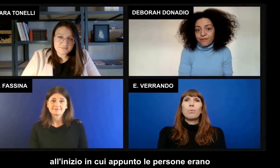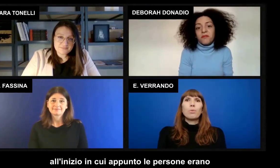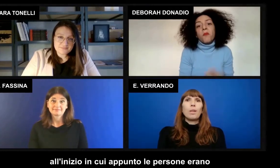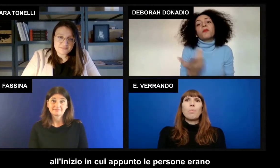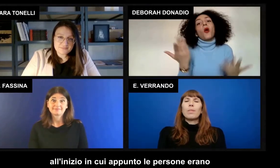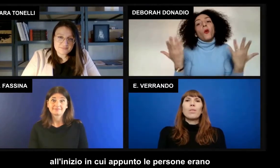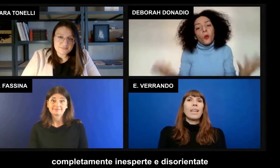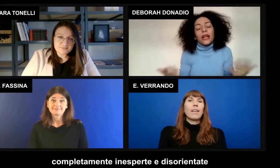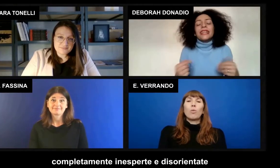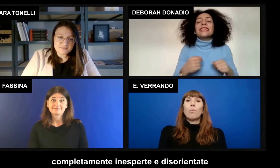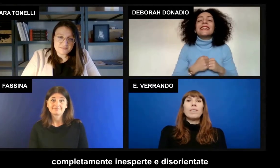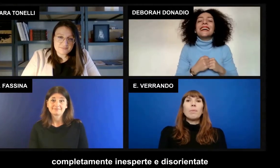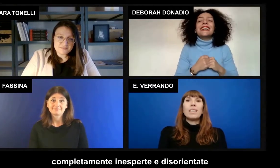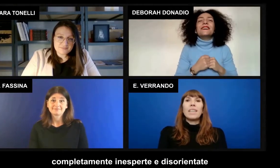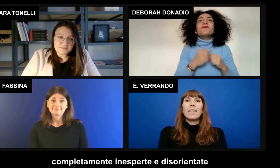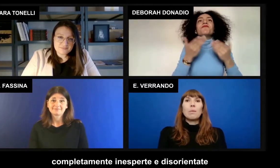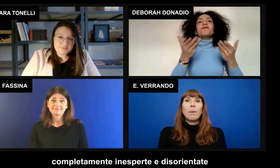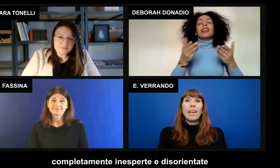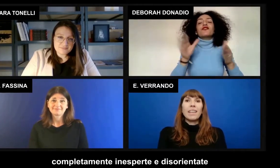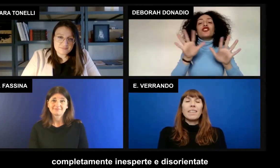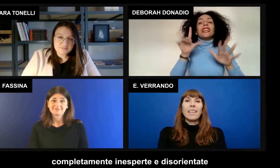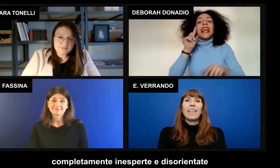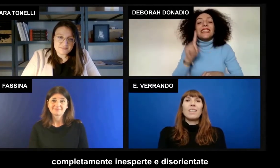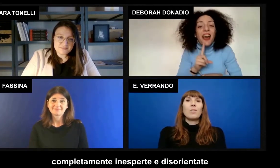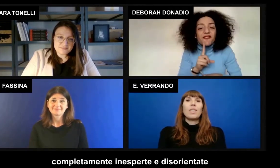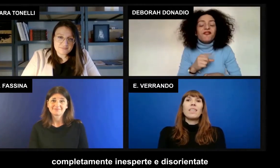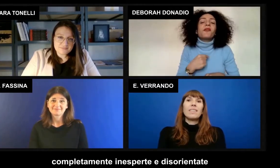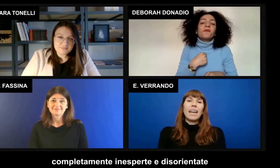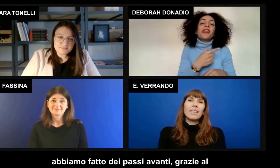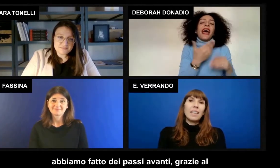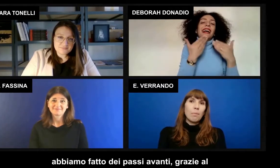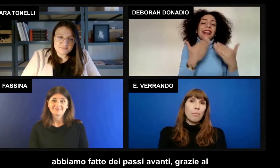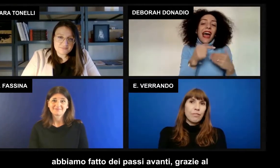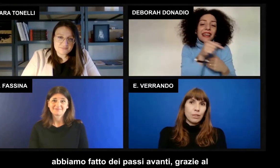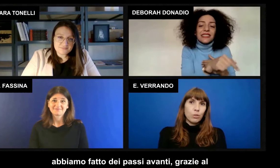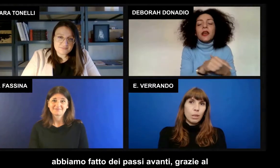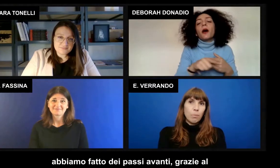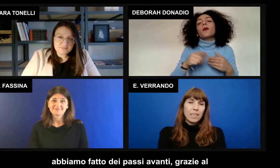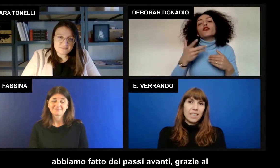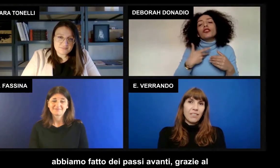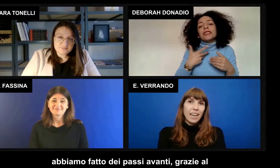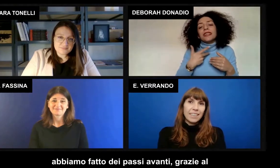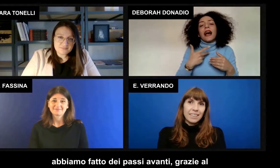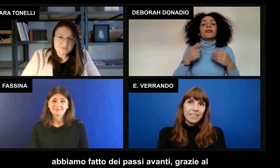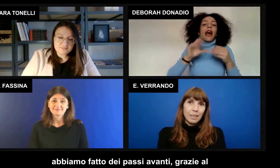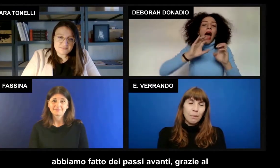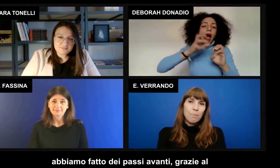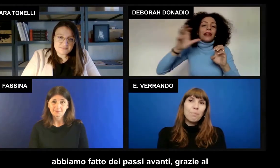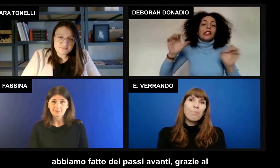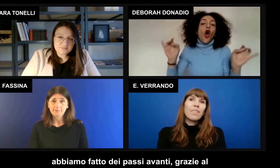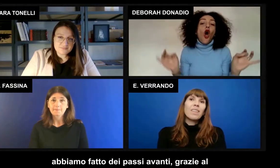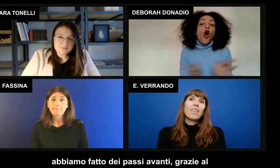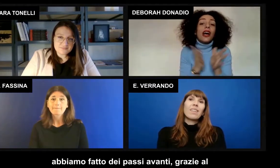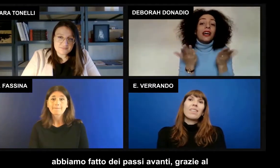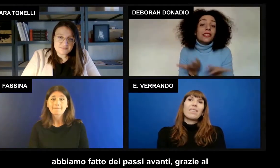appunto le persone erano completamente inesperte e disorientate abbiamo fatto dei passi avanti.